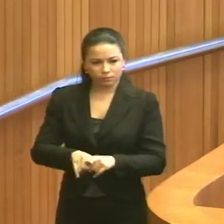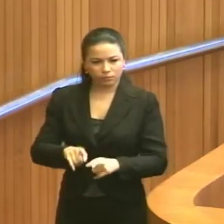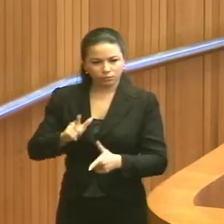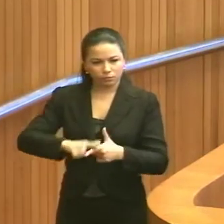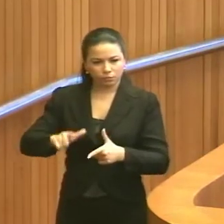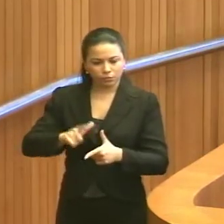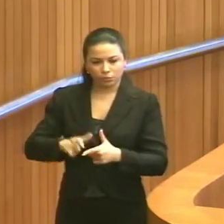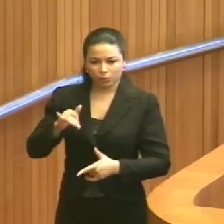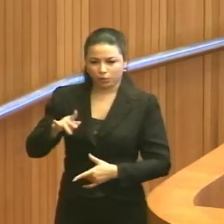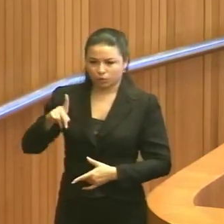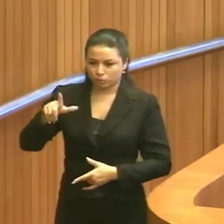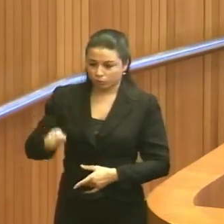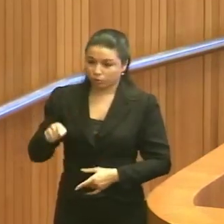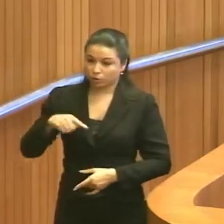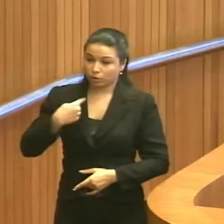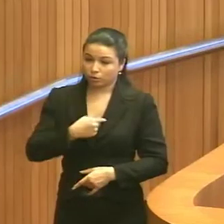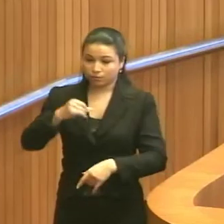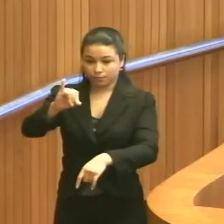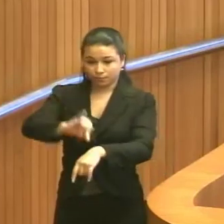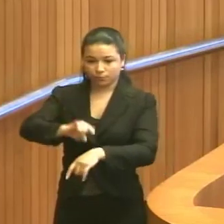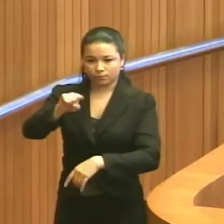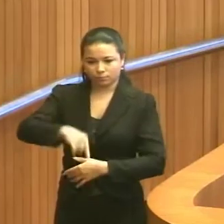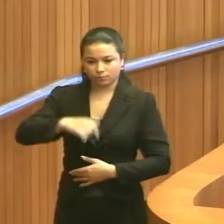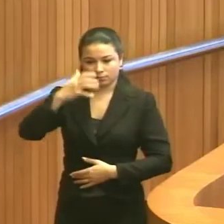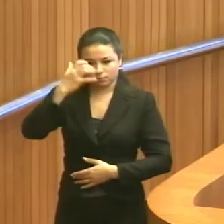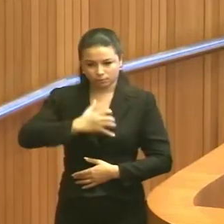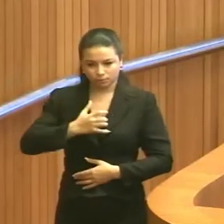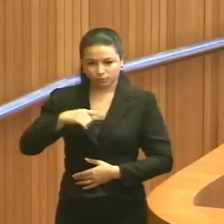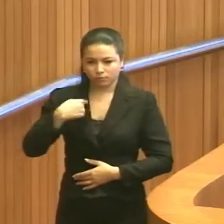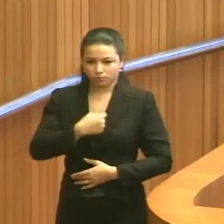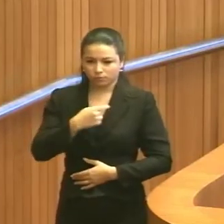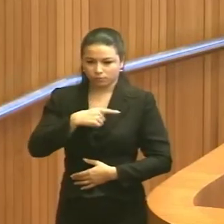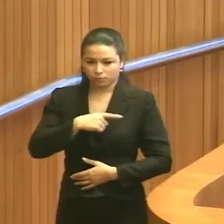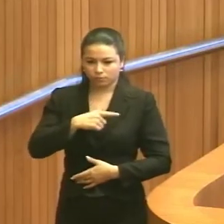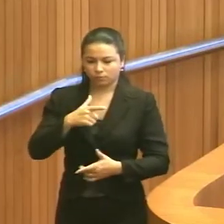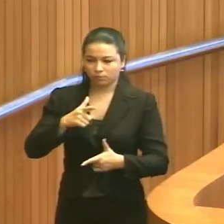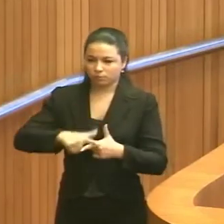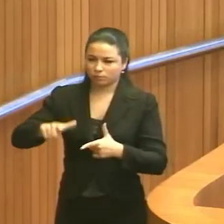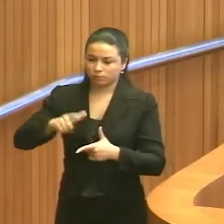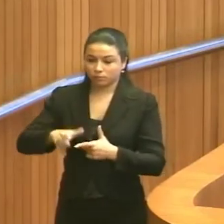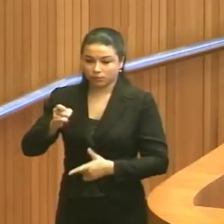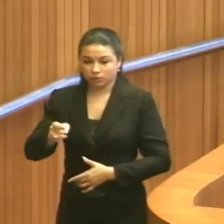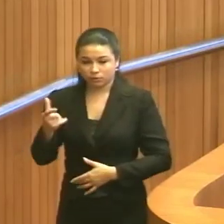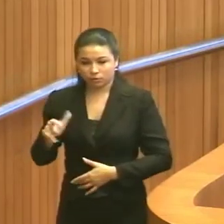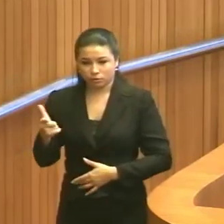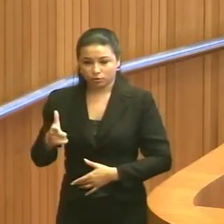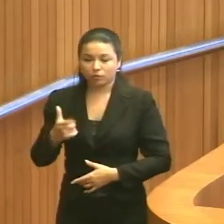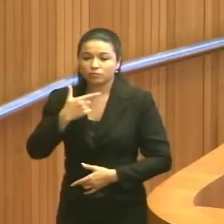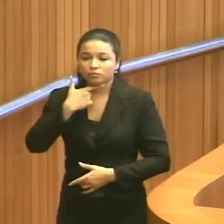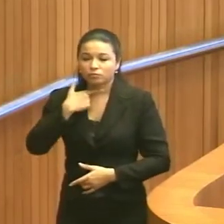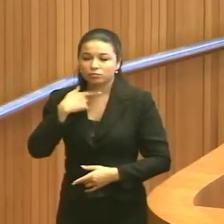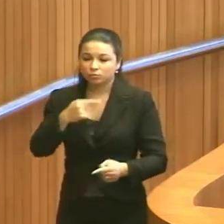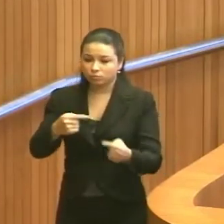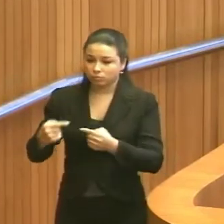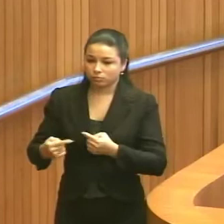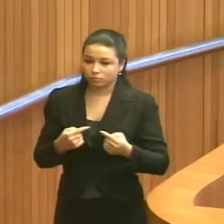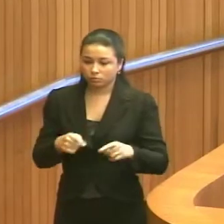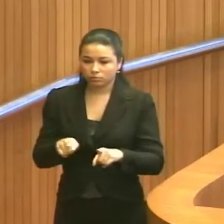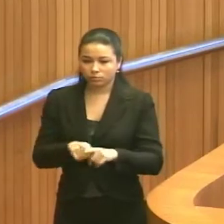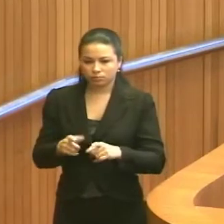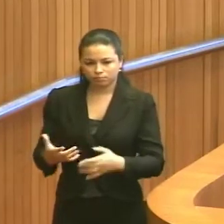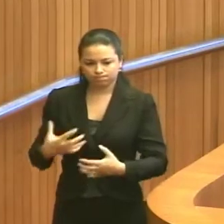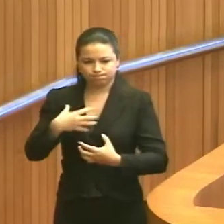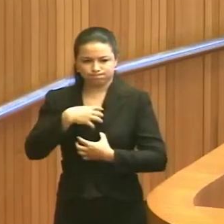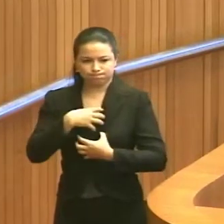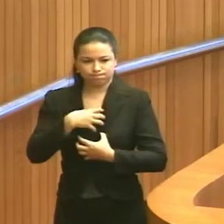problema de moradia na nossa capital é grave. Nós temos realmente um problema que, se não houver uma vontade política e